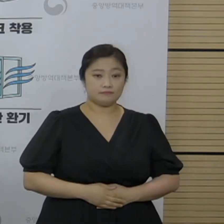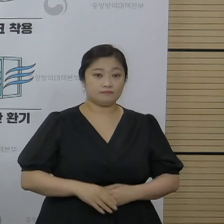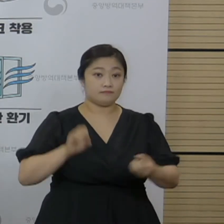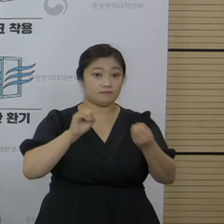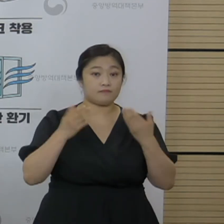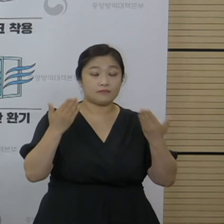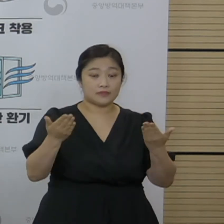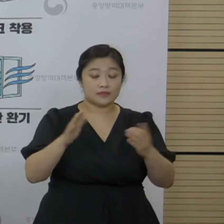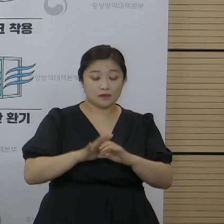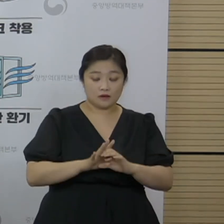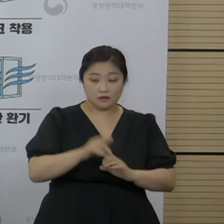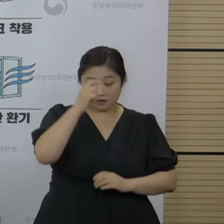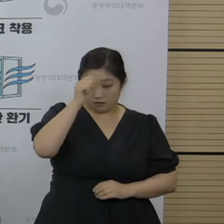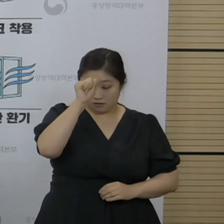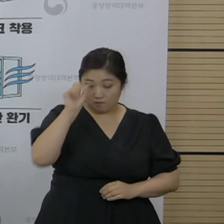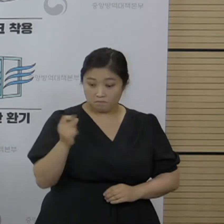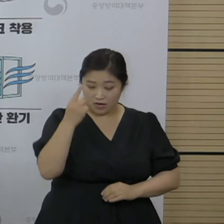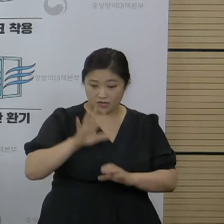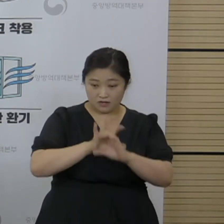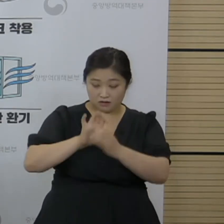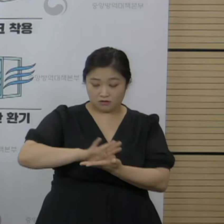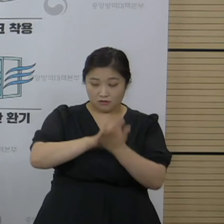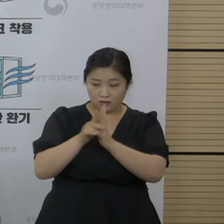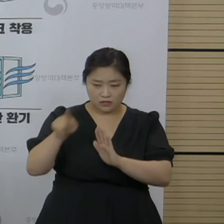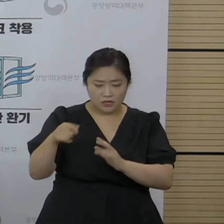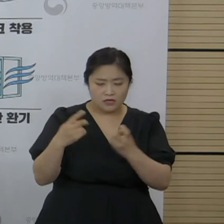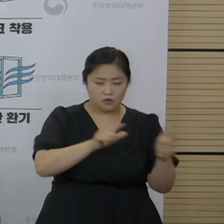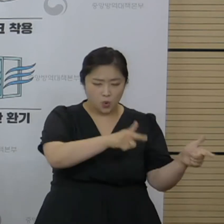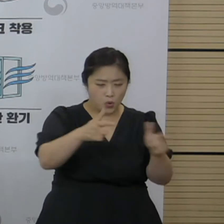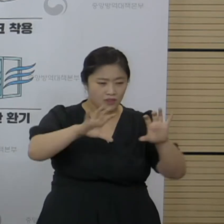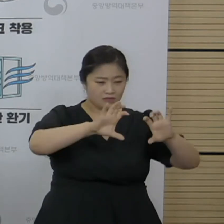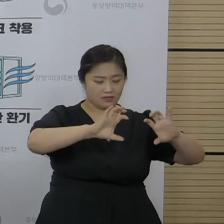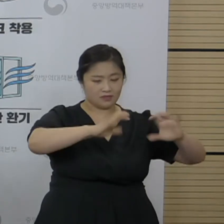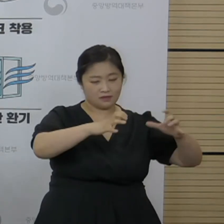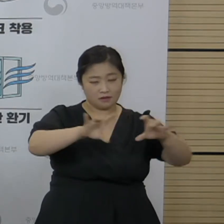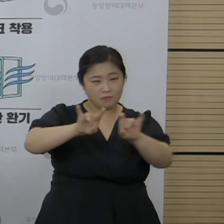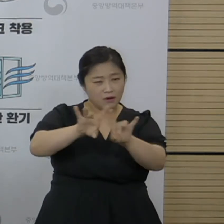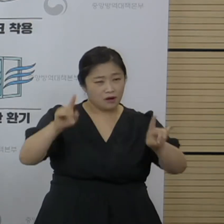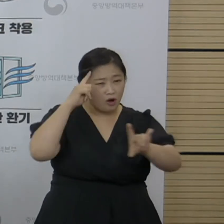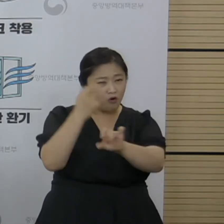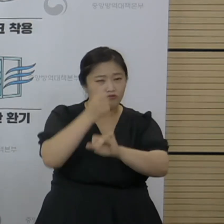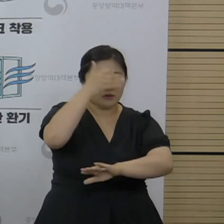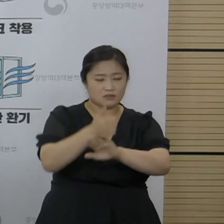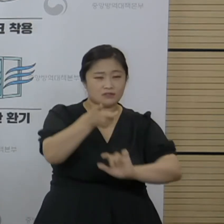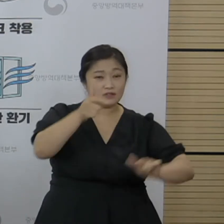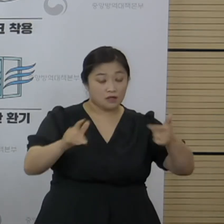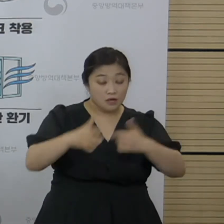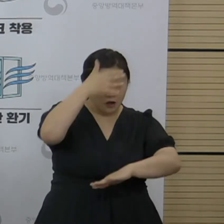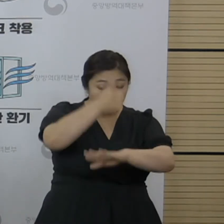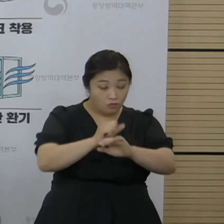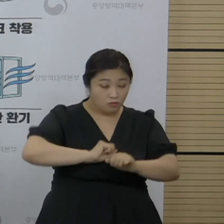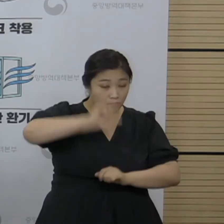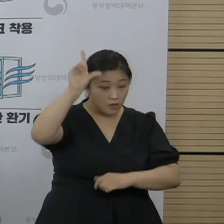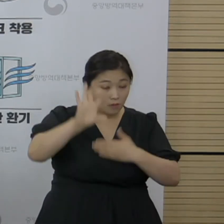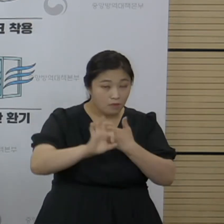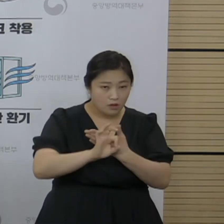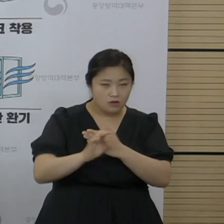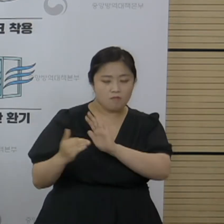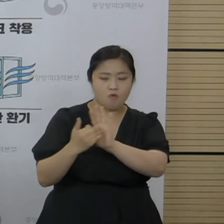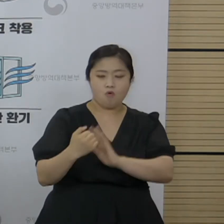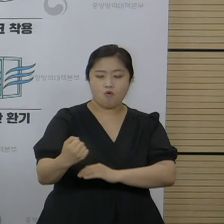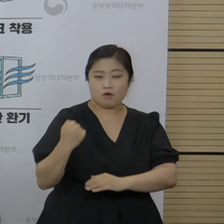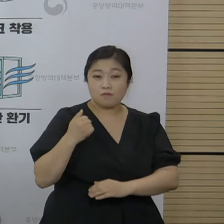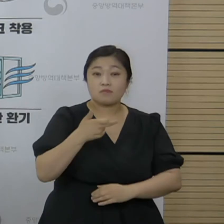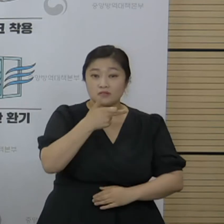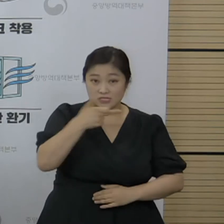델타 변이에 대해서 여러 가지 연구가 있습니다. 각국의 연구 결과는 조금씩 상이한데 대체로의 연구 결과를 보면 높은 면역력을 가지고